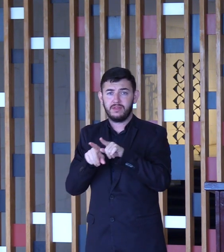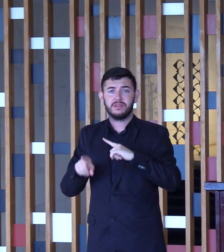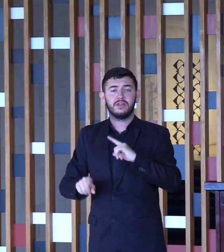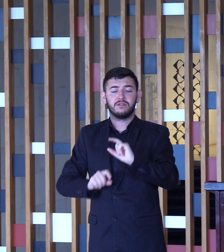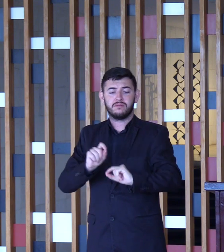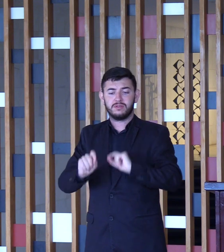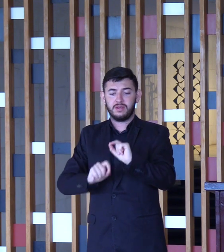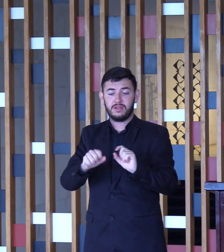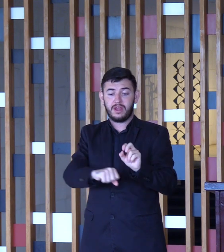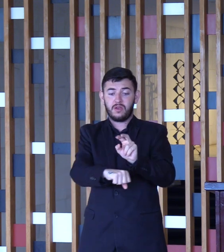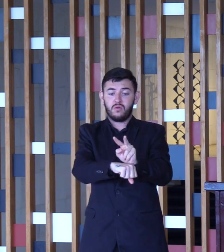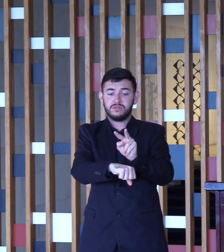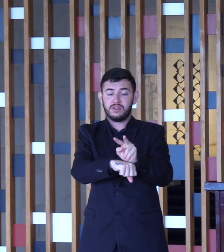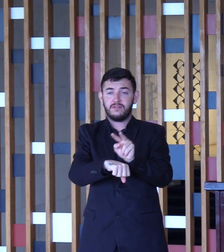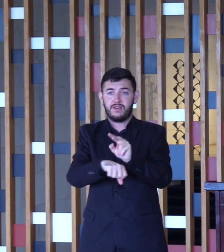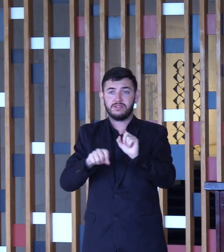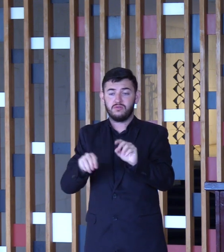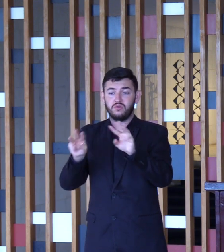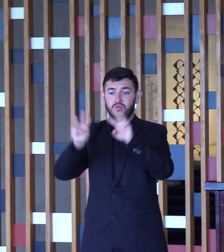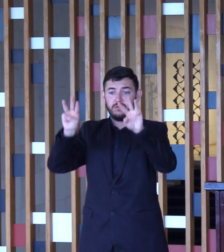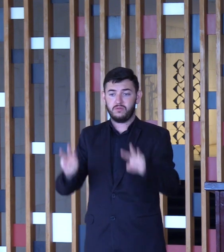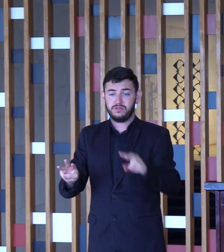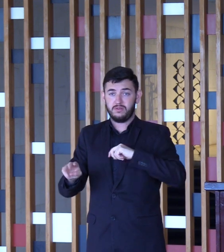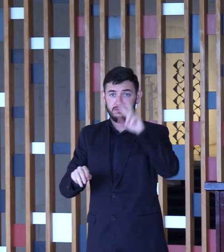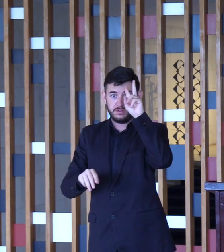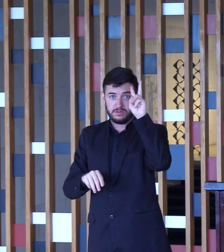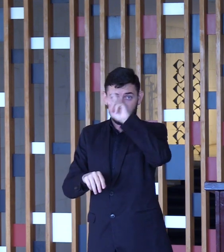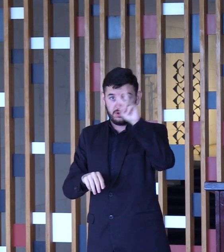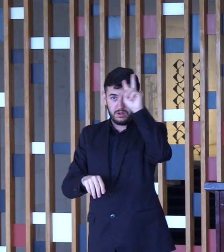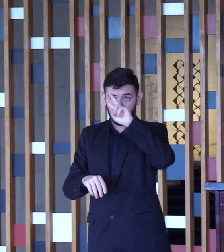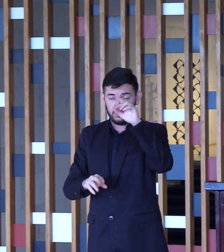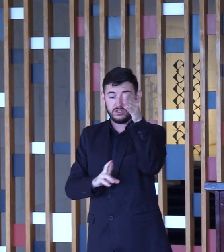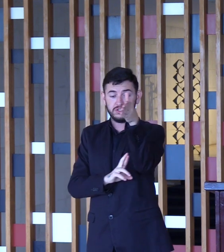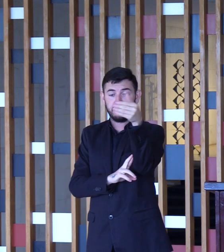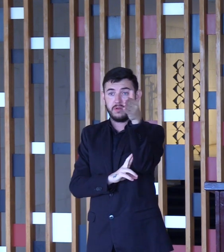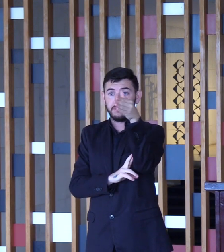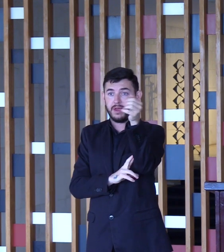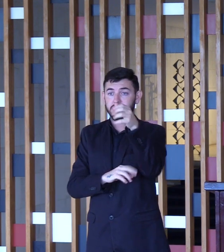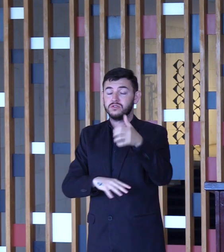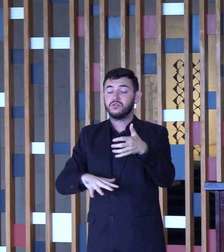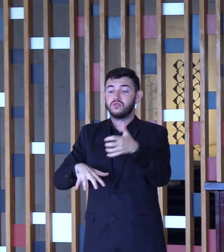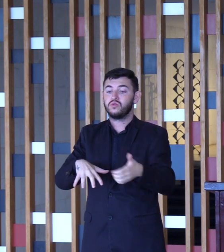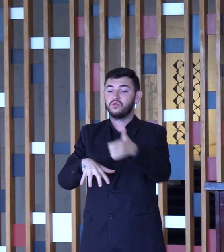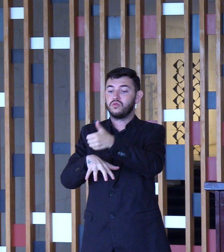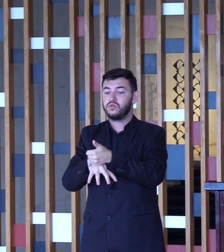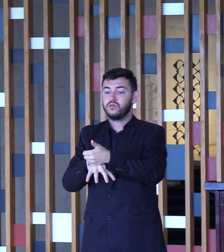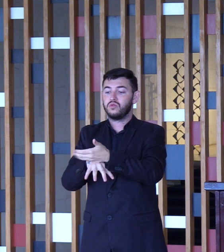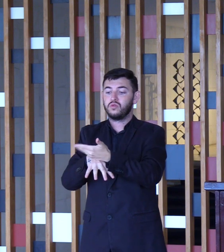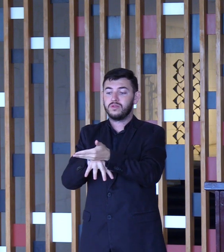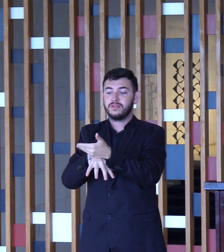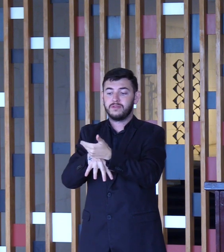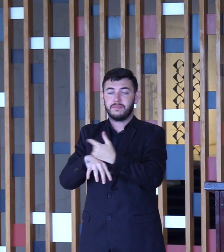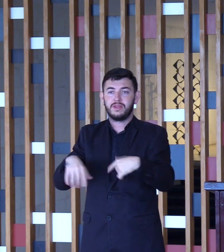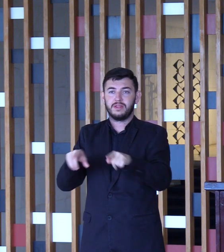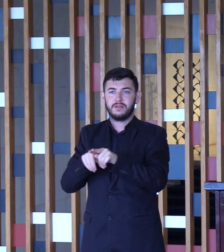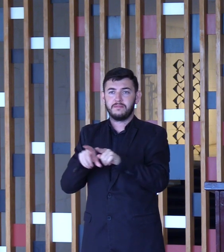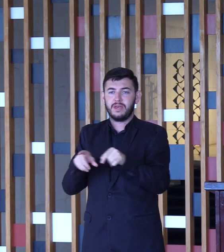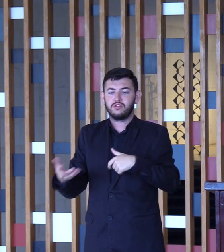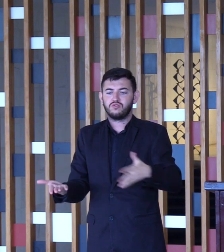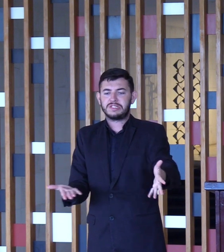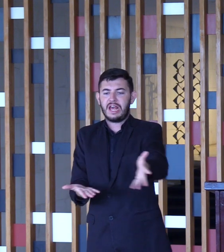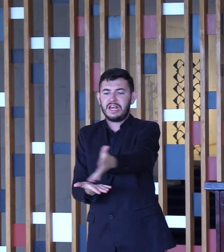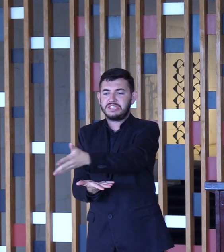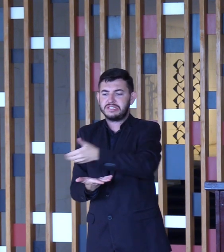complexo do Museu Histórico e Diplomático do Itabaraty, bem como dos acervos museológico, arquivística,